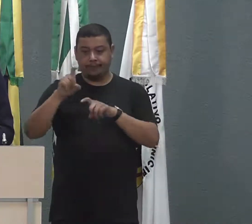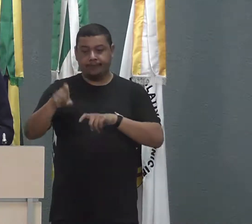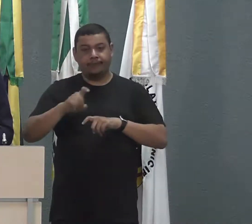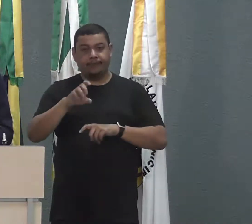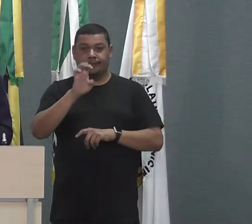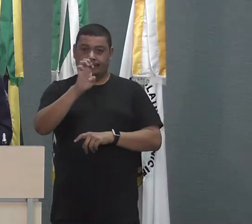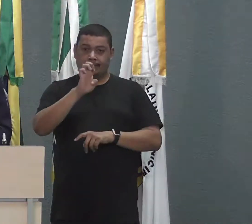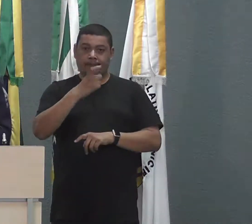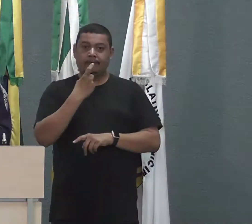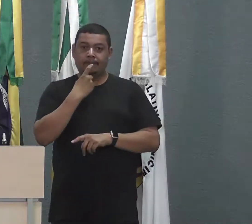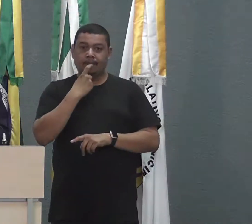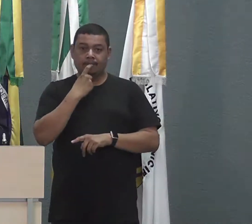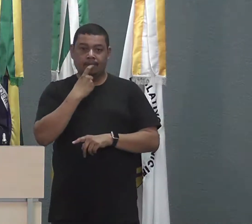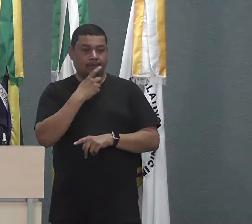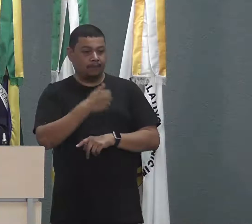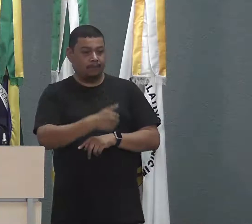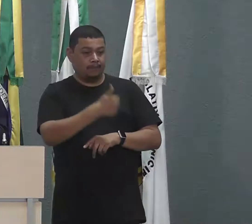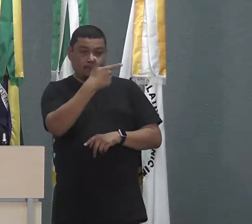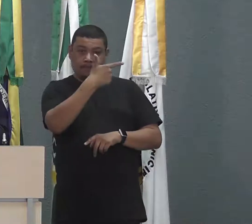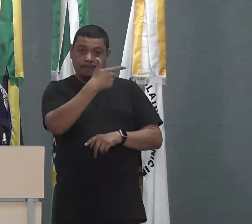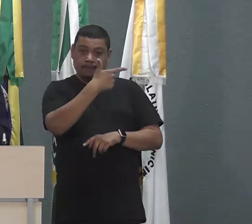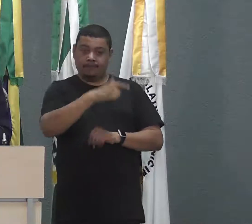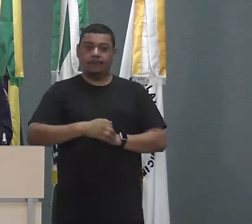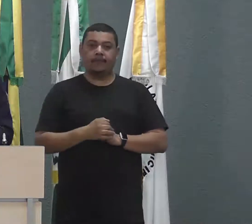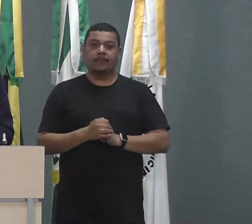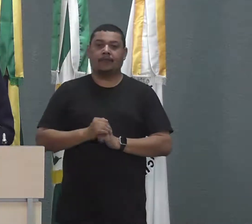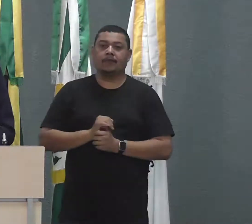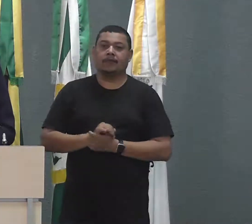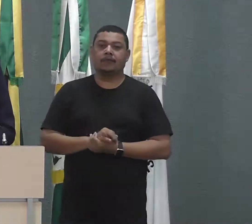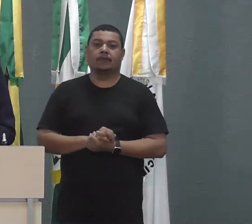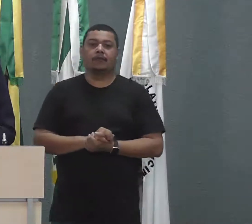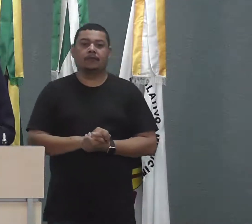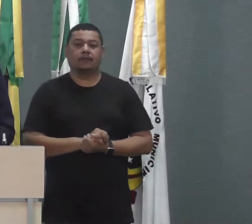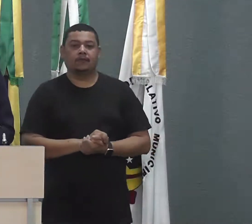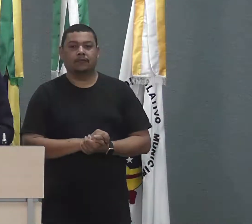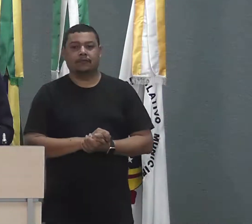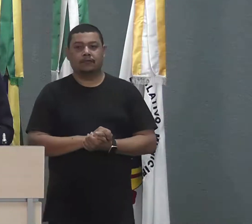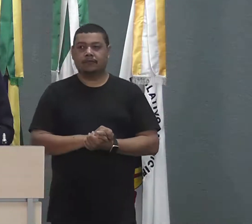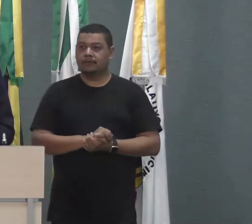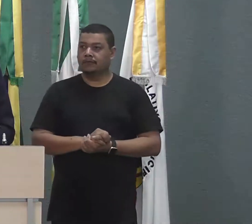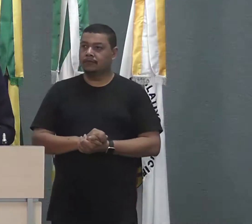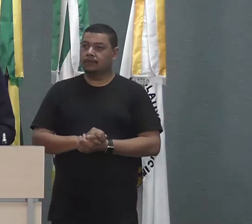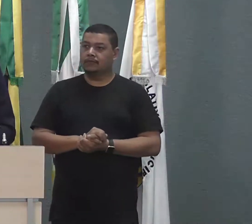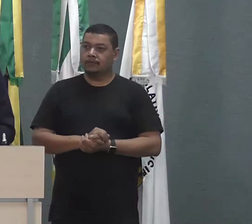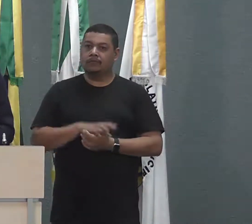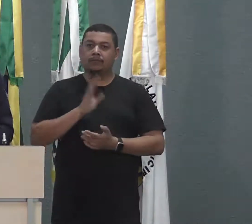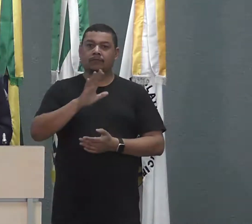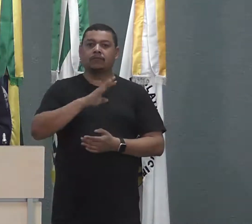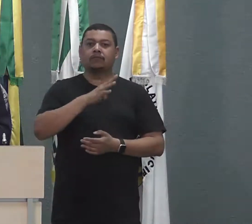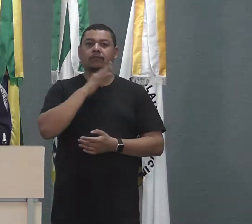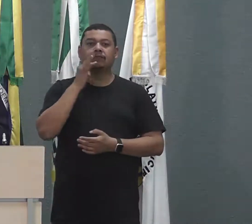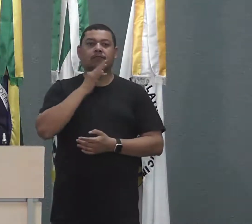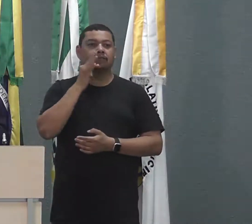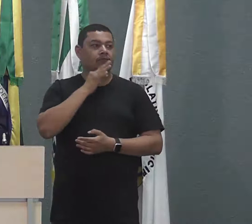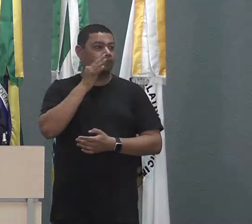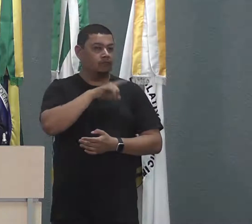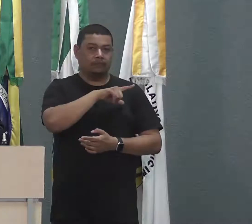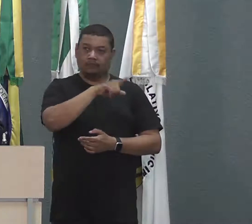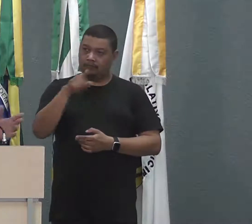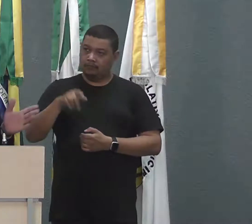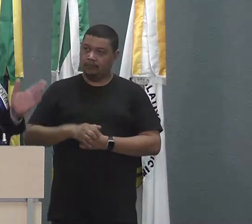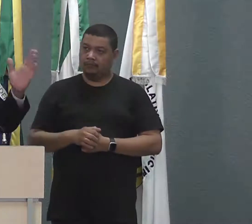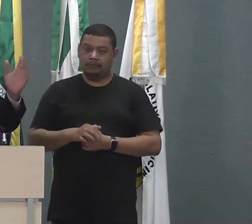bem próximo à linha 12, eu acho que acredito que muitos de vocês conhecem, Paulinho do Coco, tinha um caminhão,